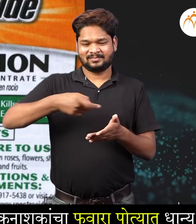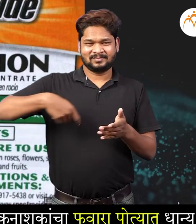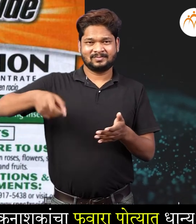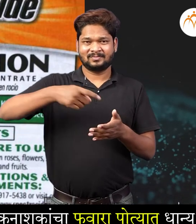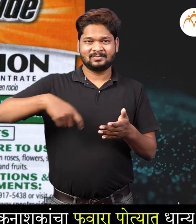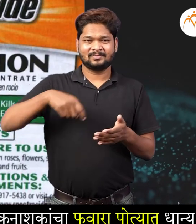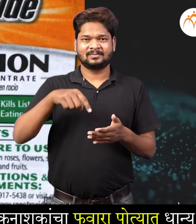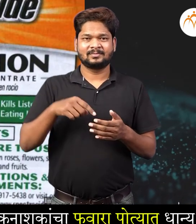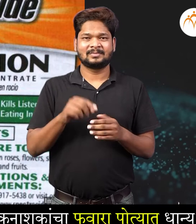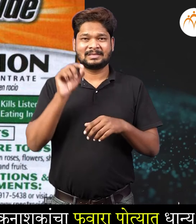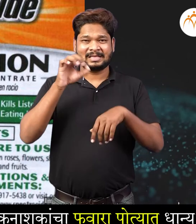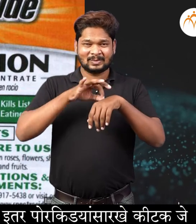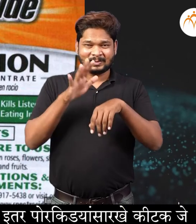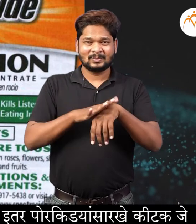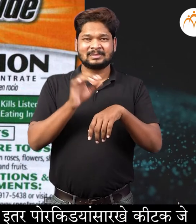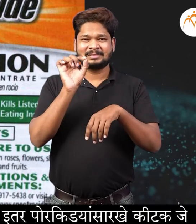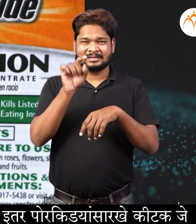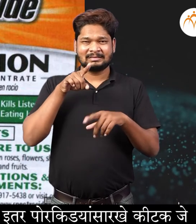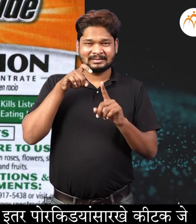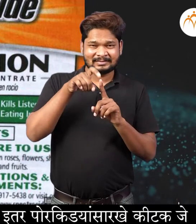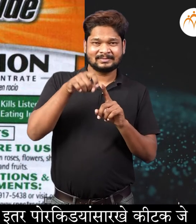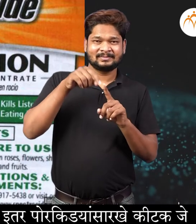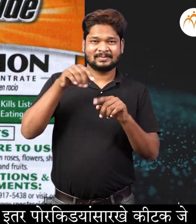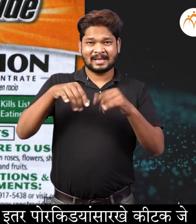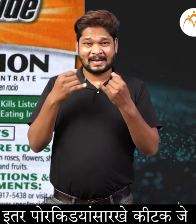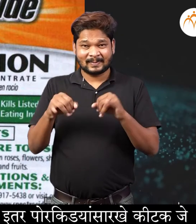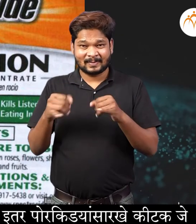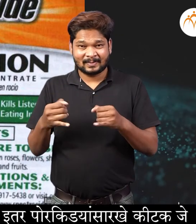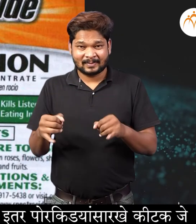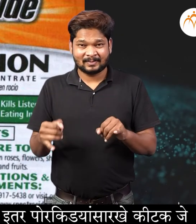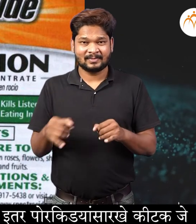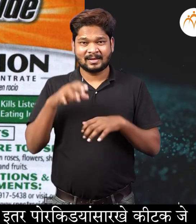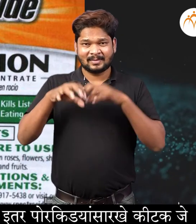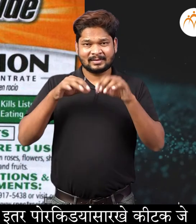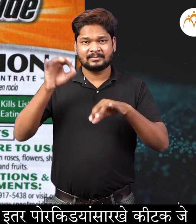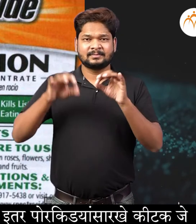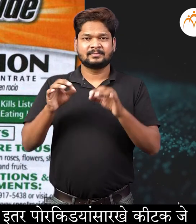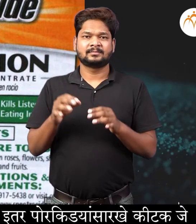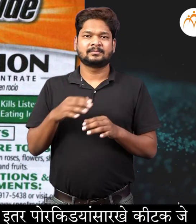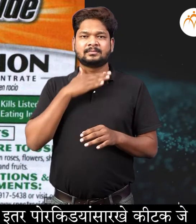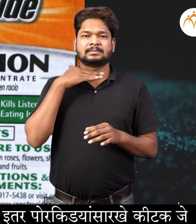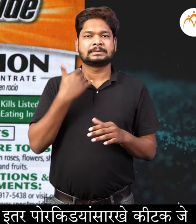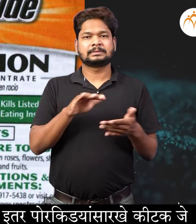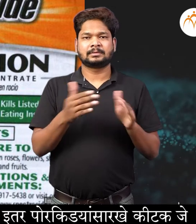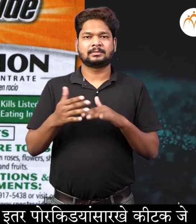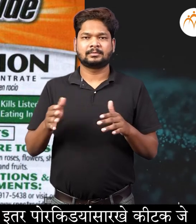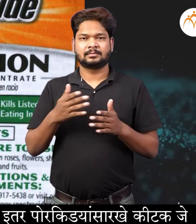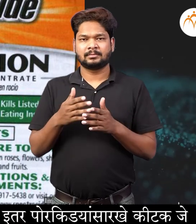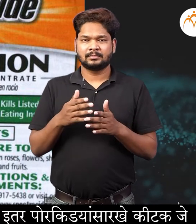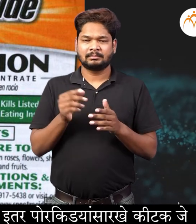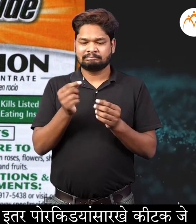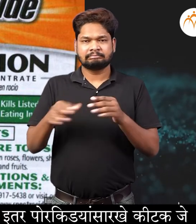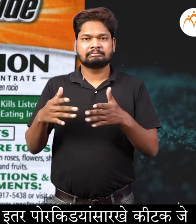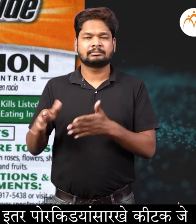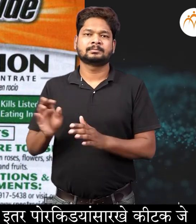पोत्यान वर करतात त्या मुले माशा, डास, किटाणू आणी इतर पोर केडेन सर्ख्य कीटक जे धान्य खराब